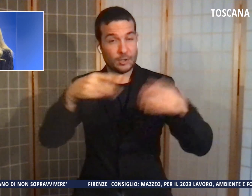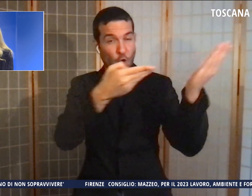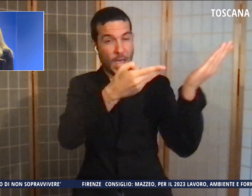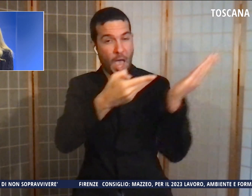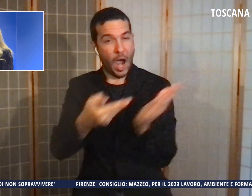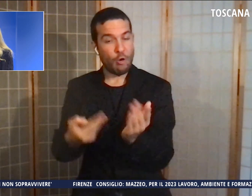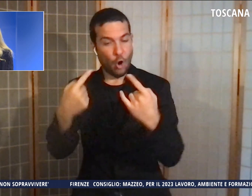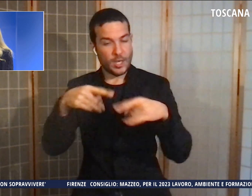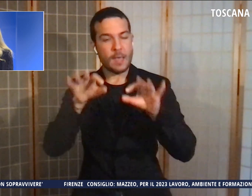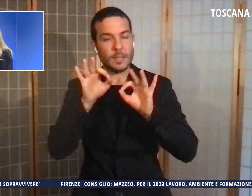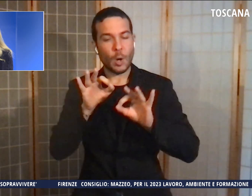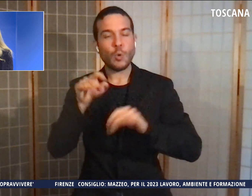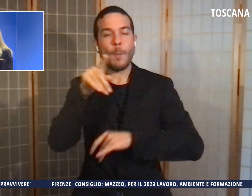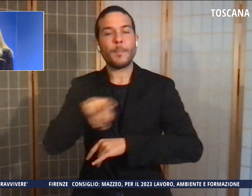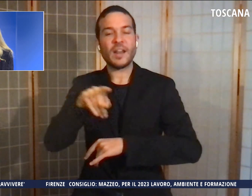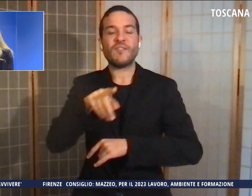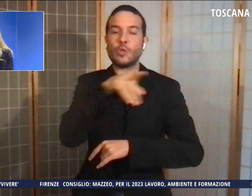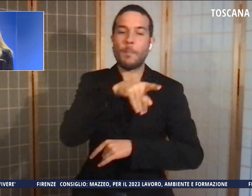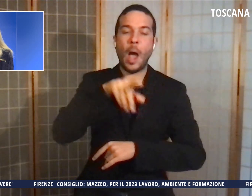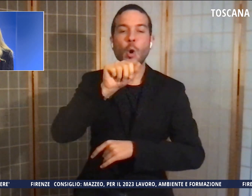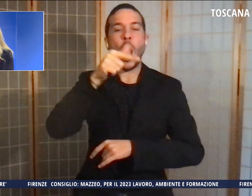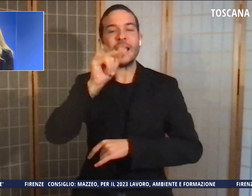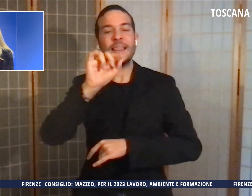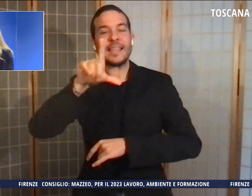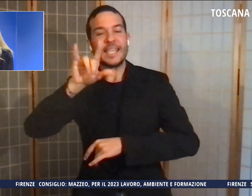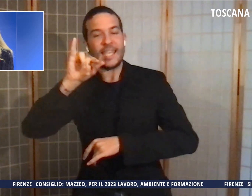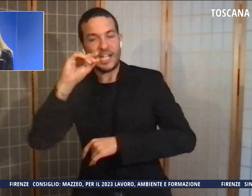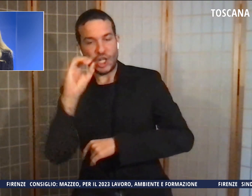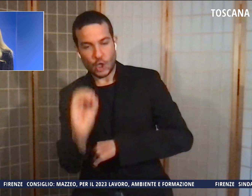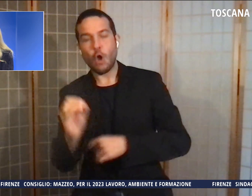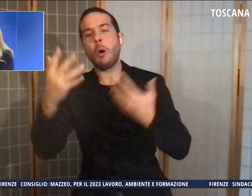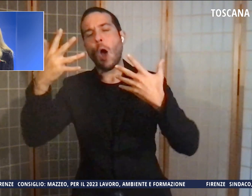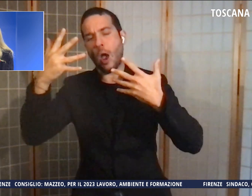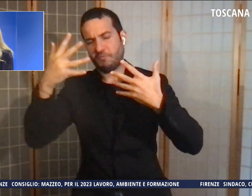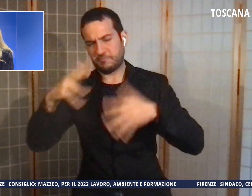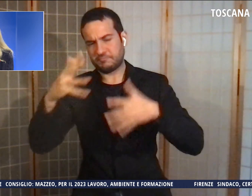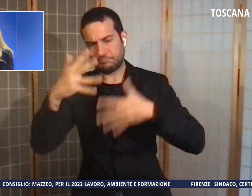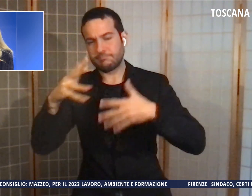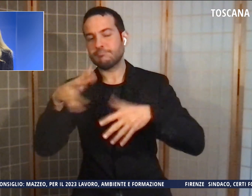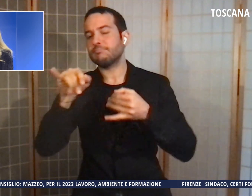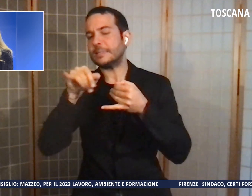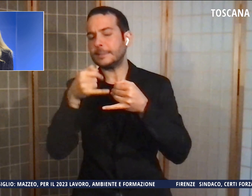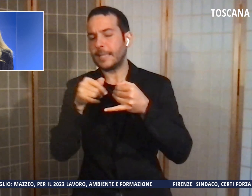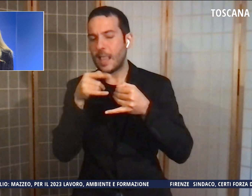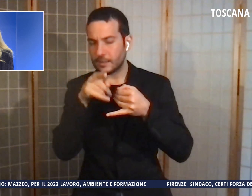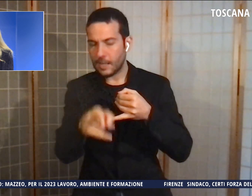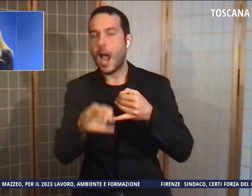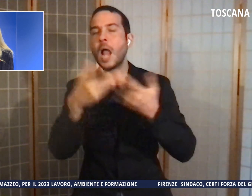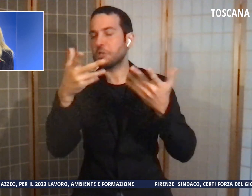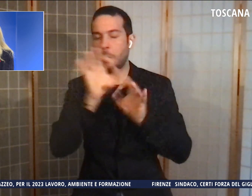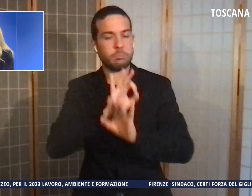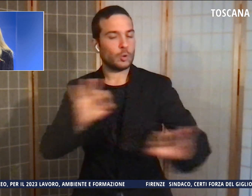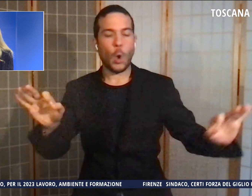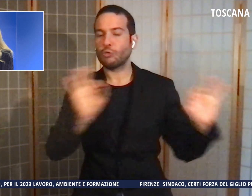prefetto Paolo Dattilio che ha già ultimato tutti i dettagli in vista dell'arrivo della prima nave